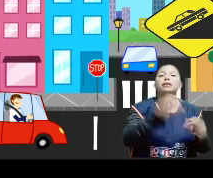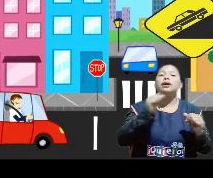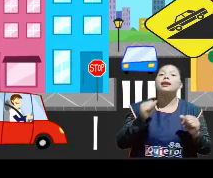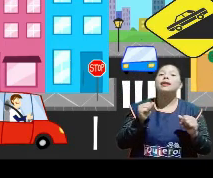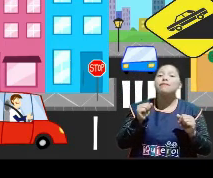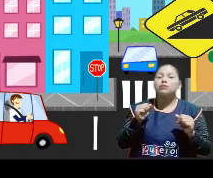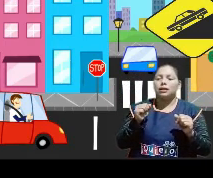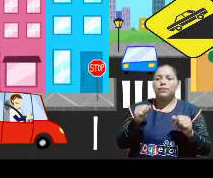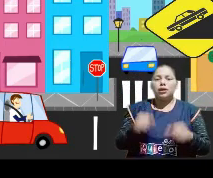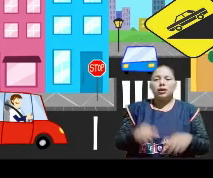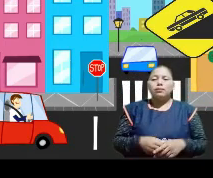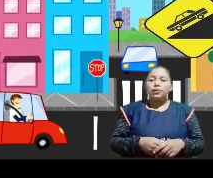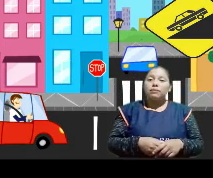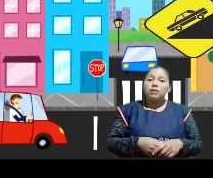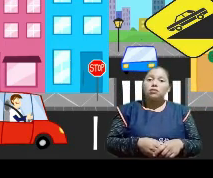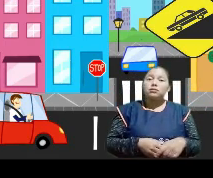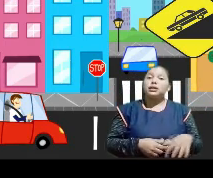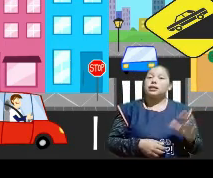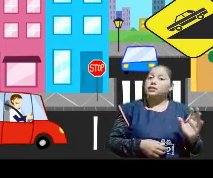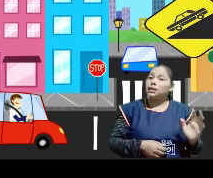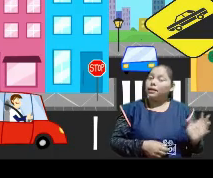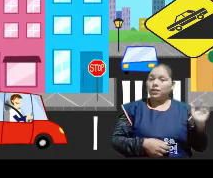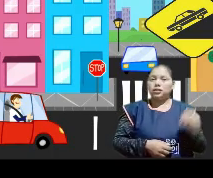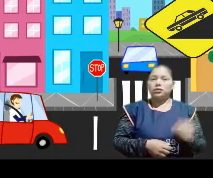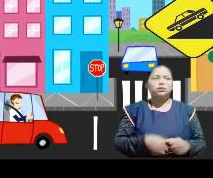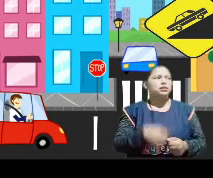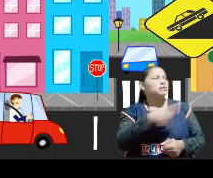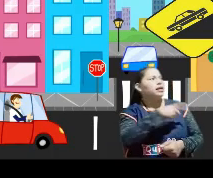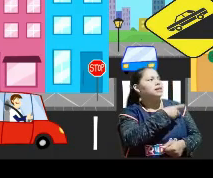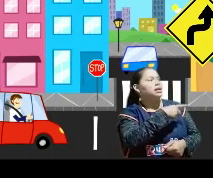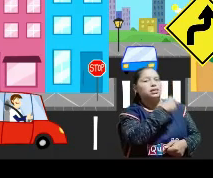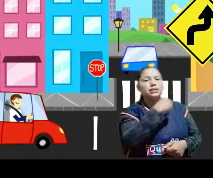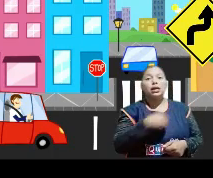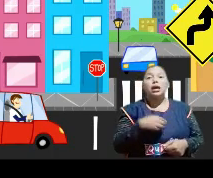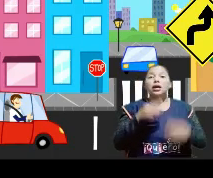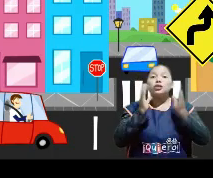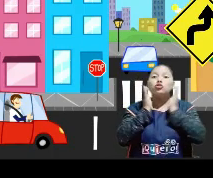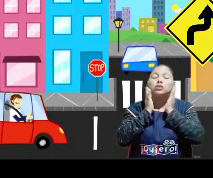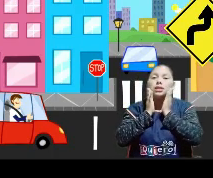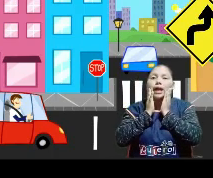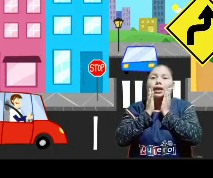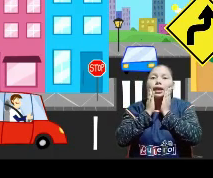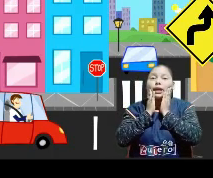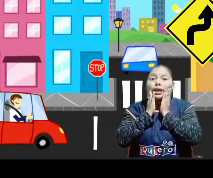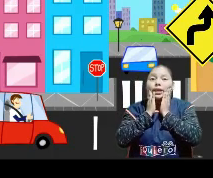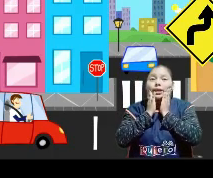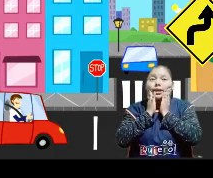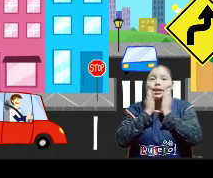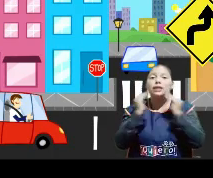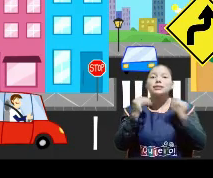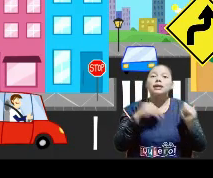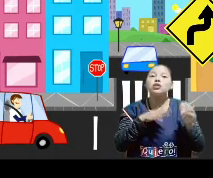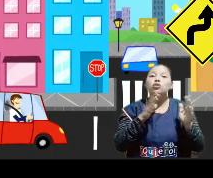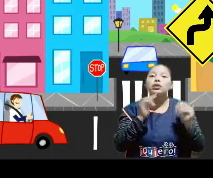Y tiene que bajar la velocidad. ¿Verdad, mis niños? ¡Excelente, chicos! Y si ven estas líneas, nos indica que en ahí,